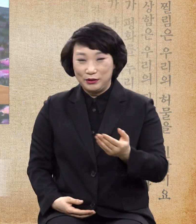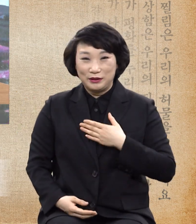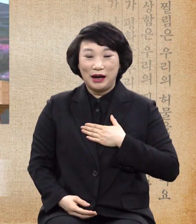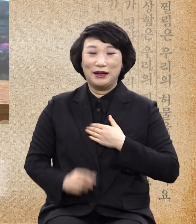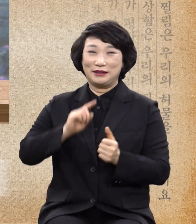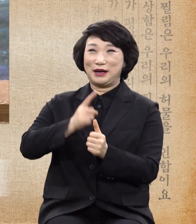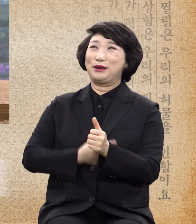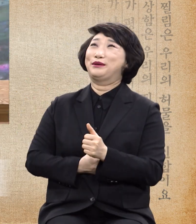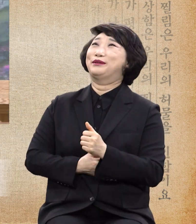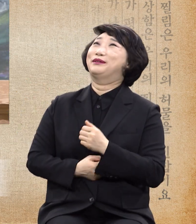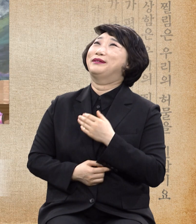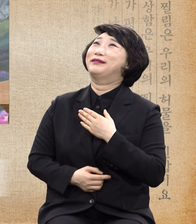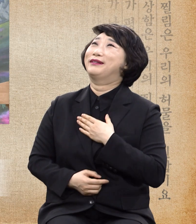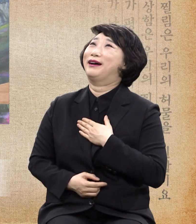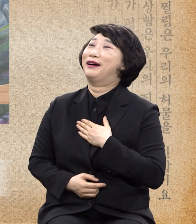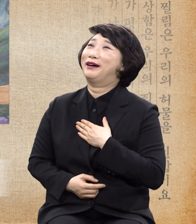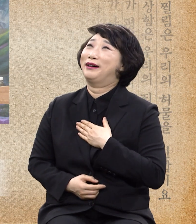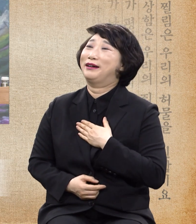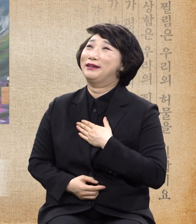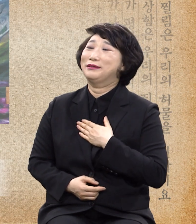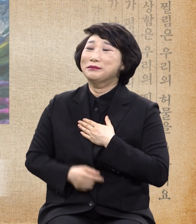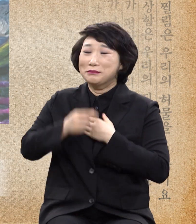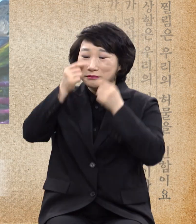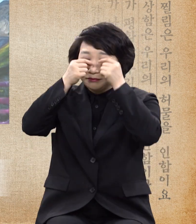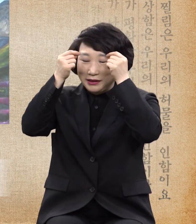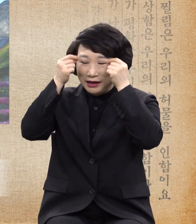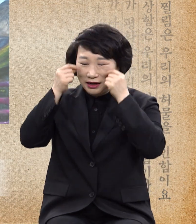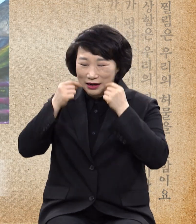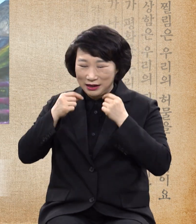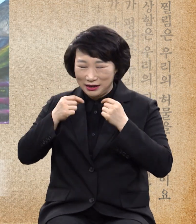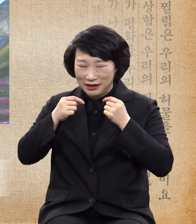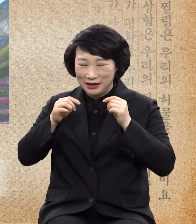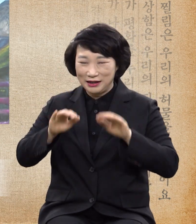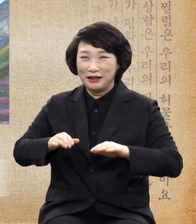눈물이 주르륵 흐르면서